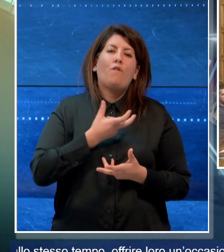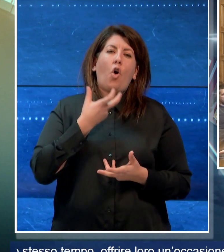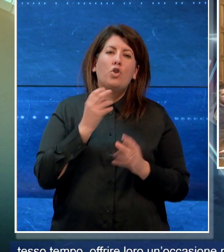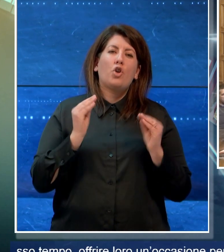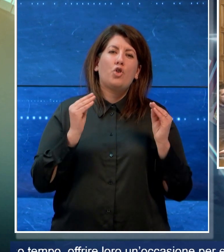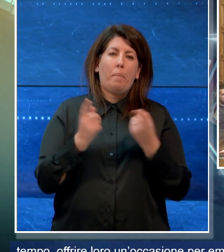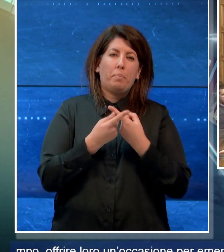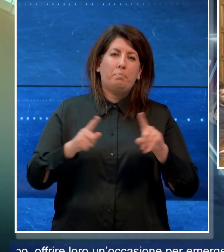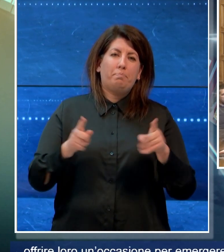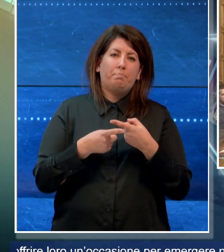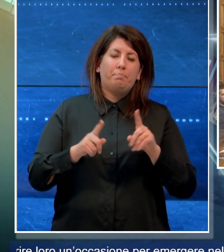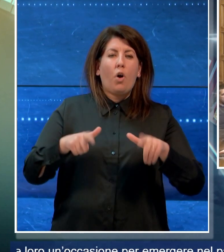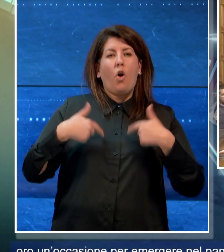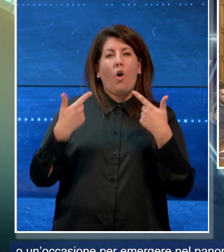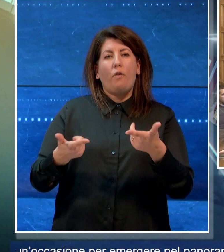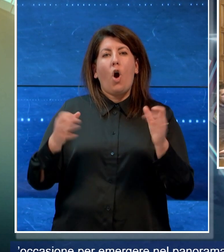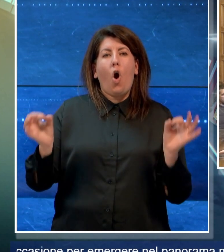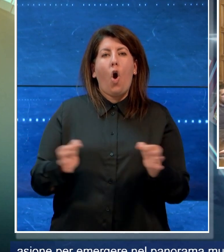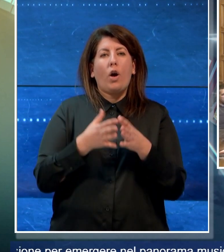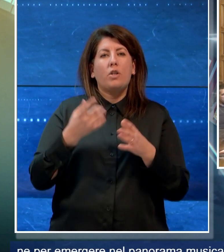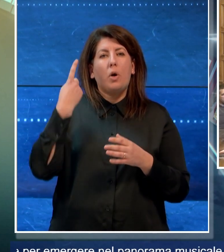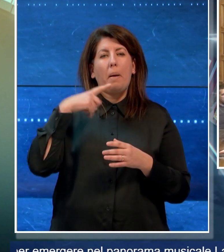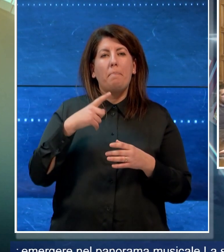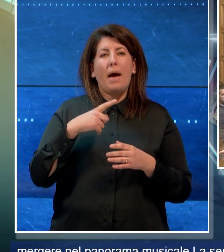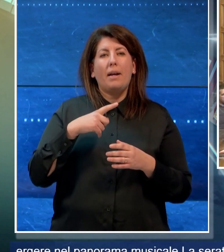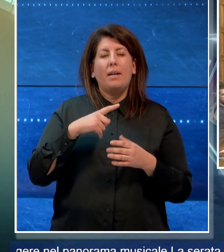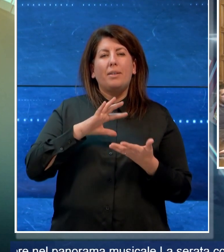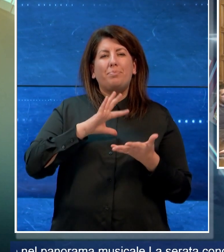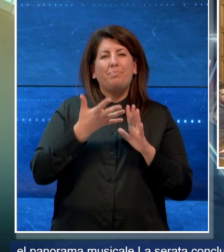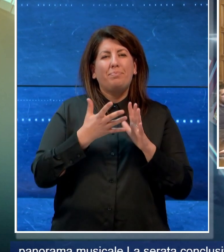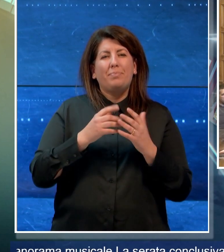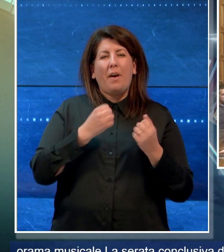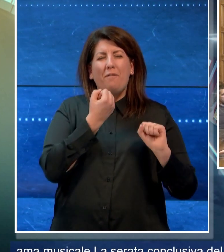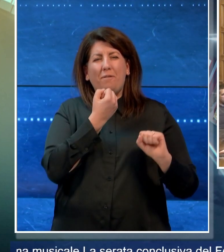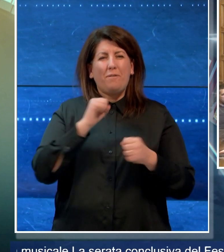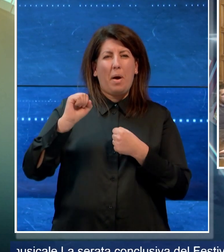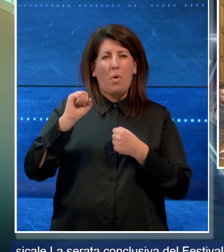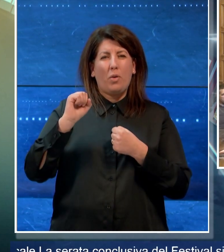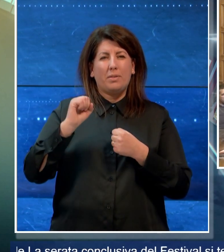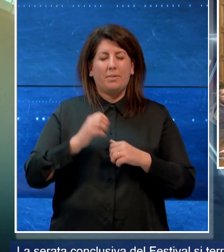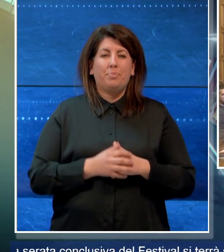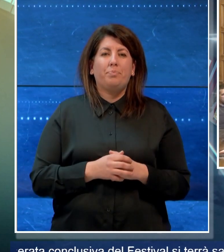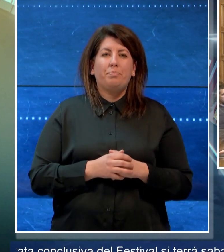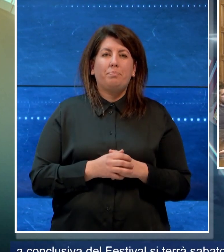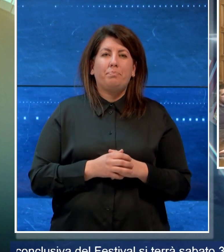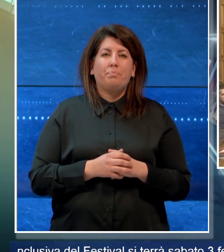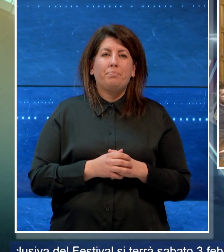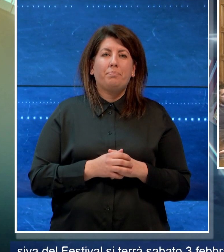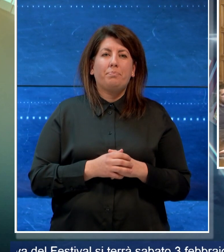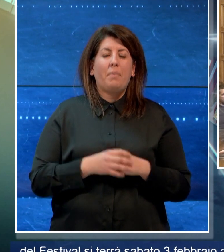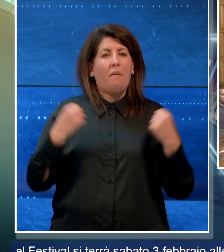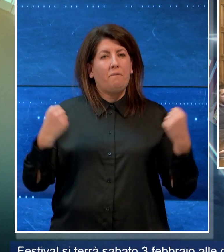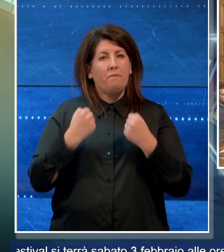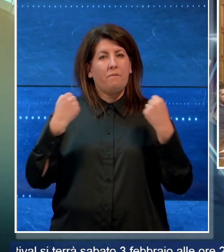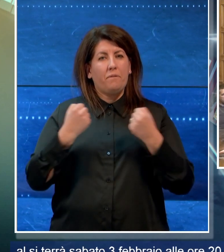offrire loro un'occasione per emergere nel panorama musicale. La serata conclusiva del